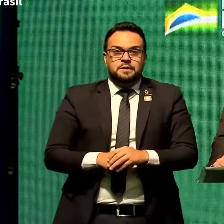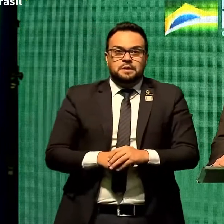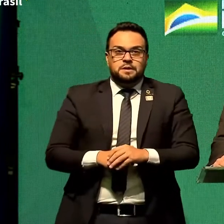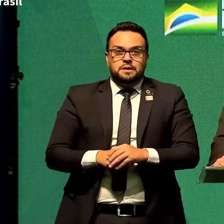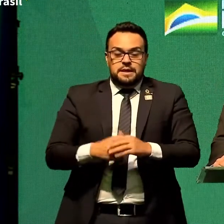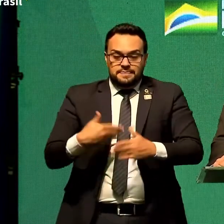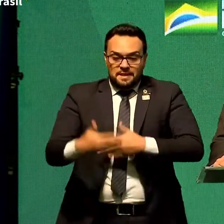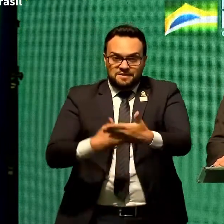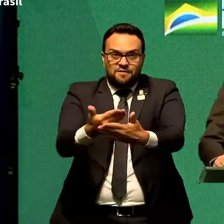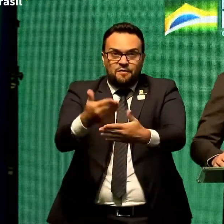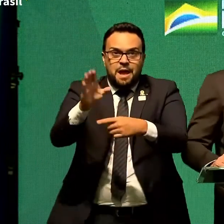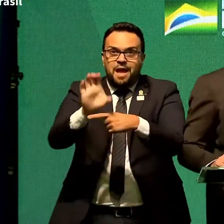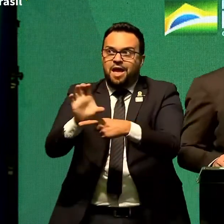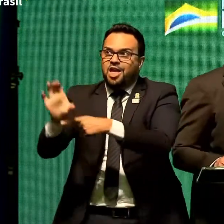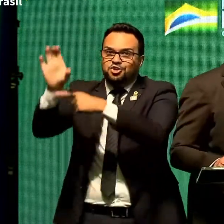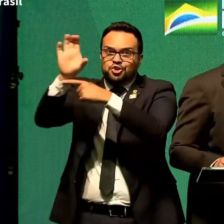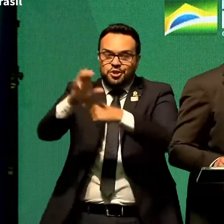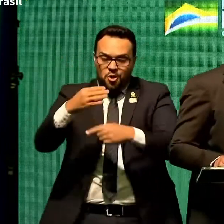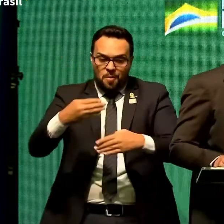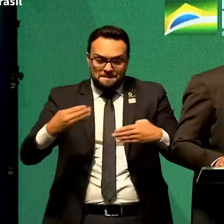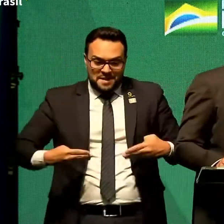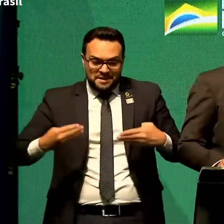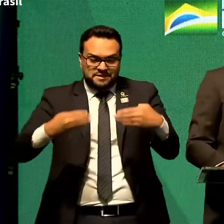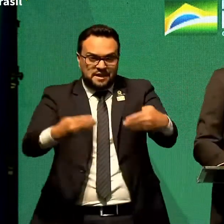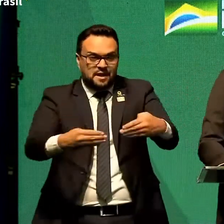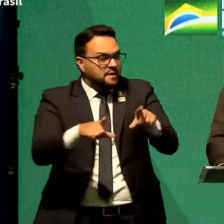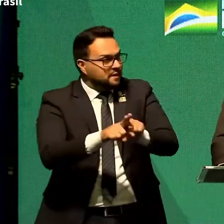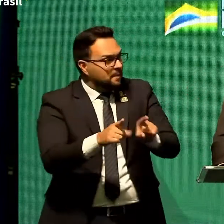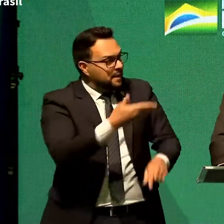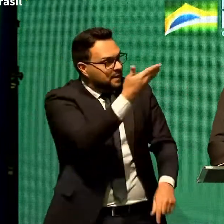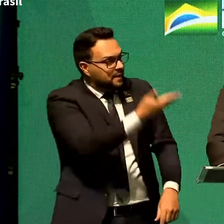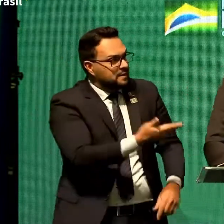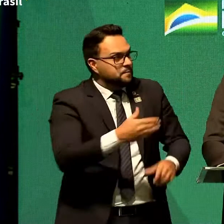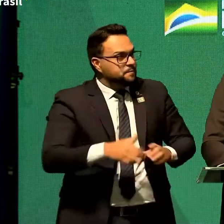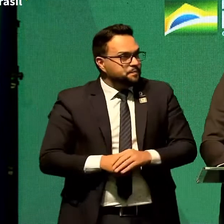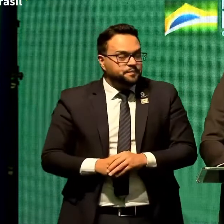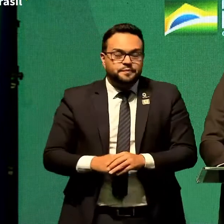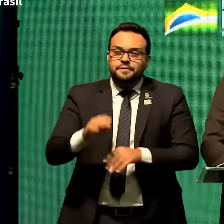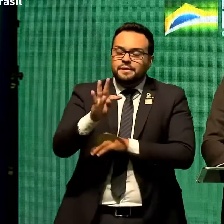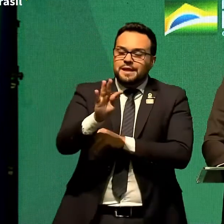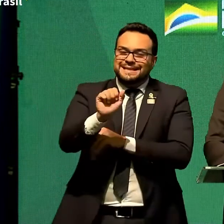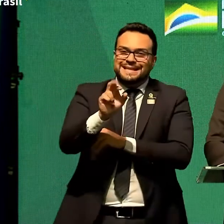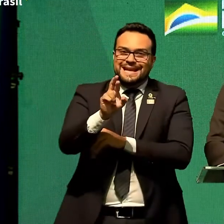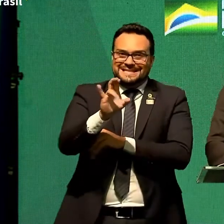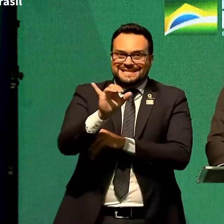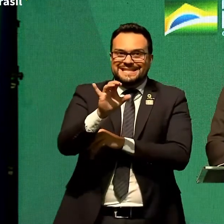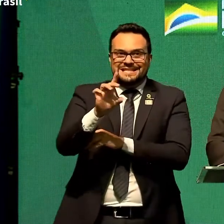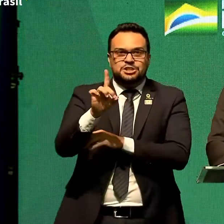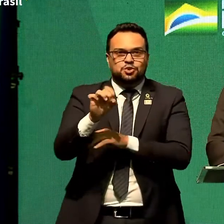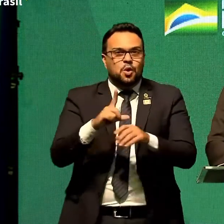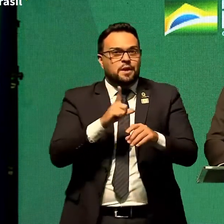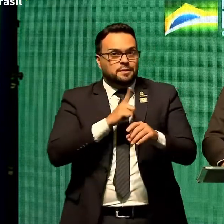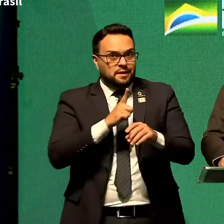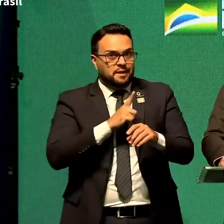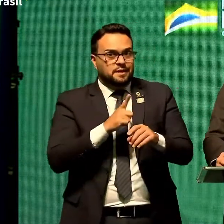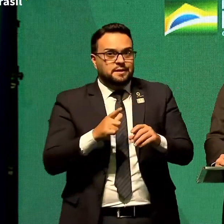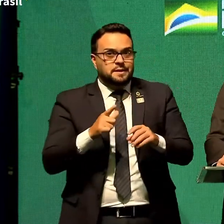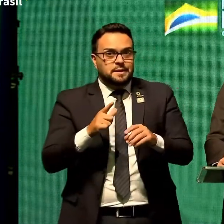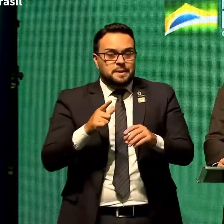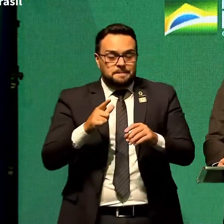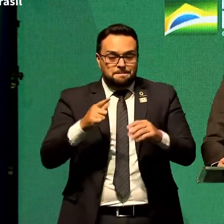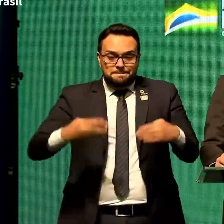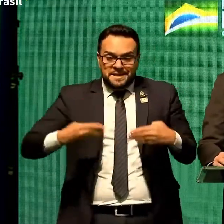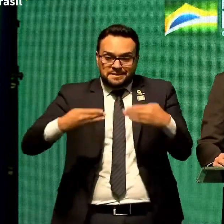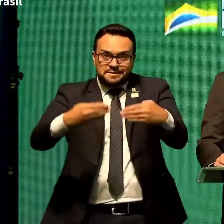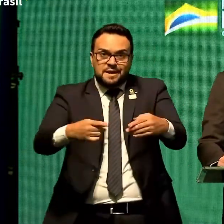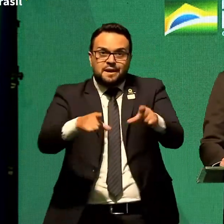pelo Brasil. O Ministério do Tarcísio, representado aqui pelo Marcelo, aqui do meu lado, é um ministério